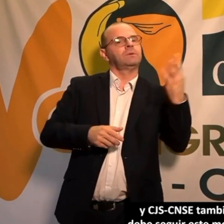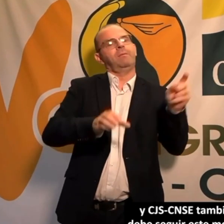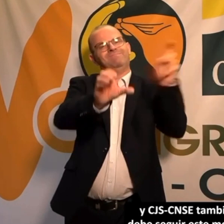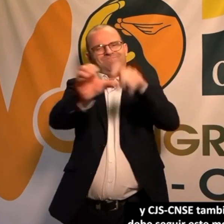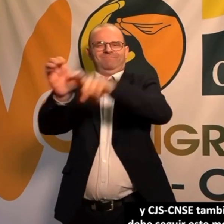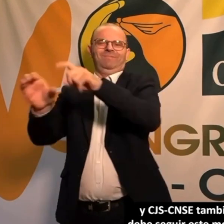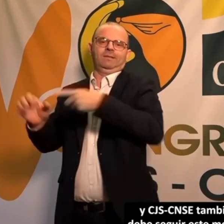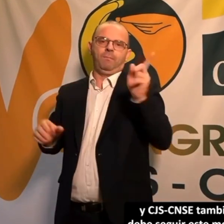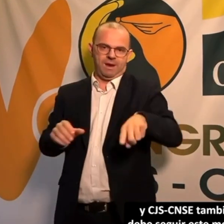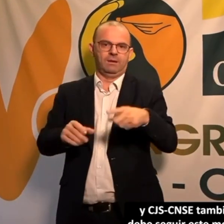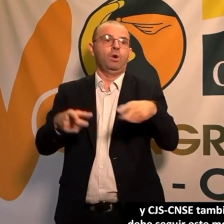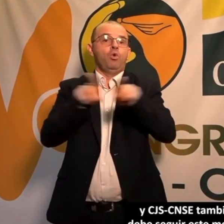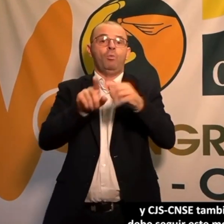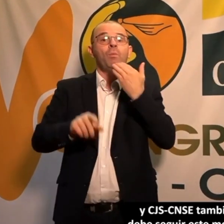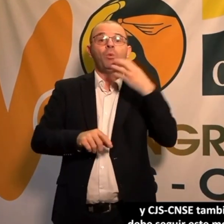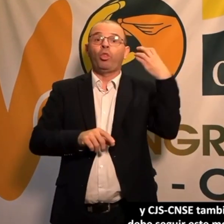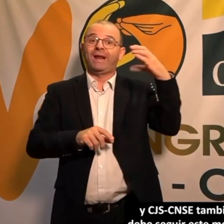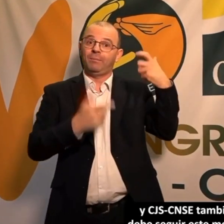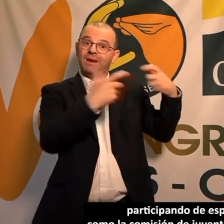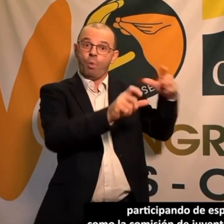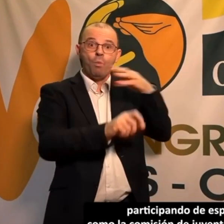son el futuro. La juventud sorda es nuestro futuro.